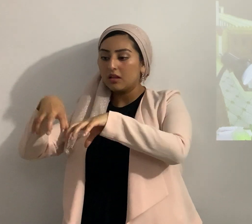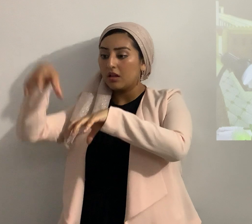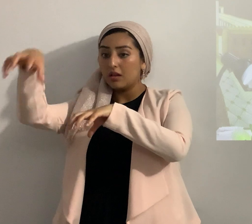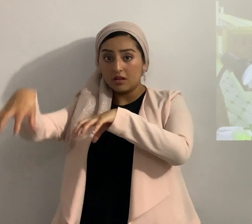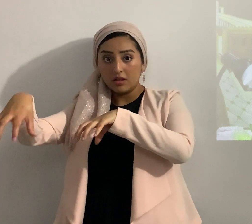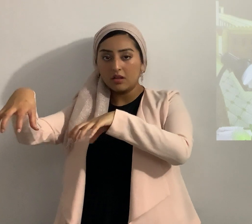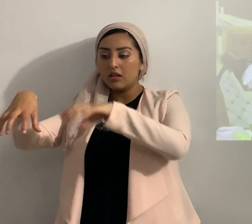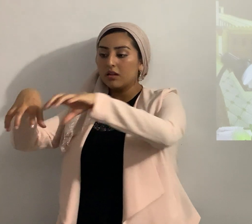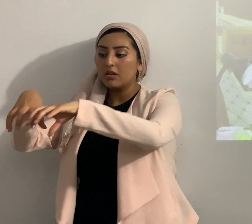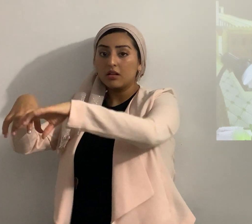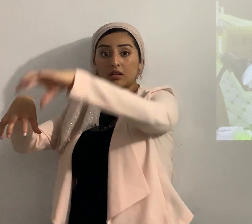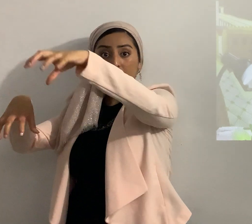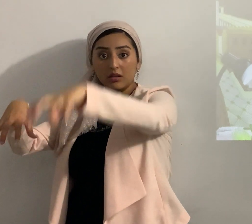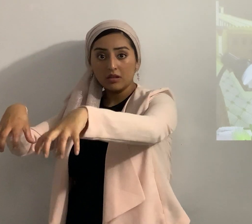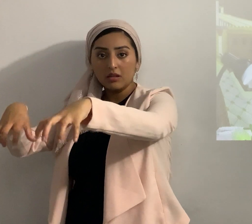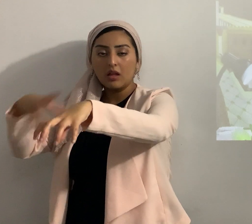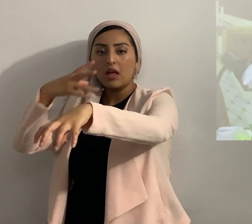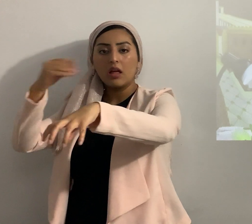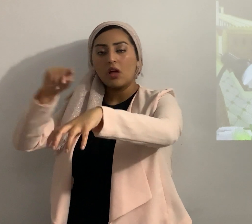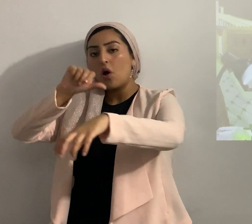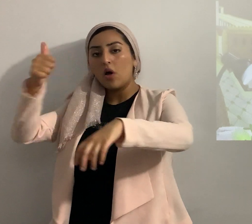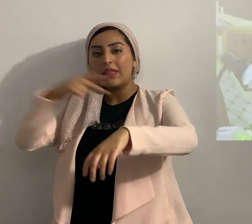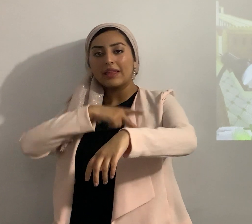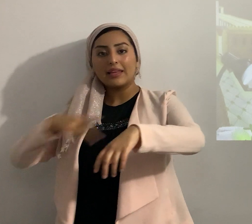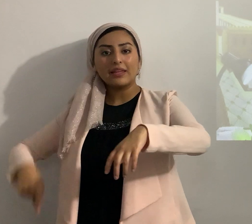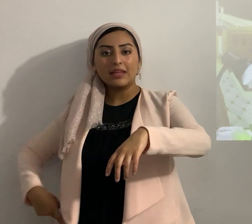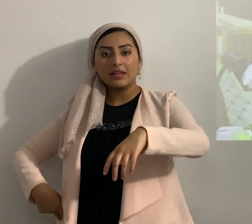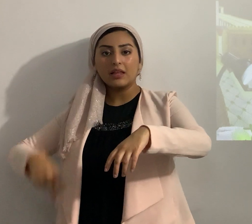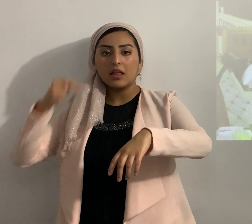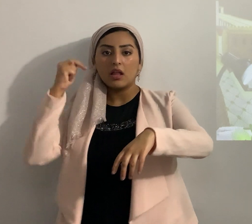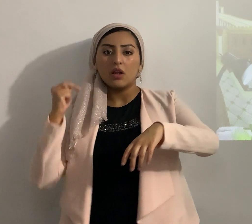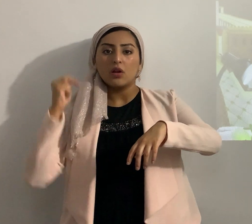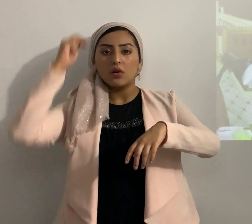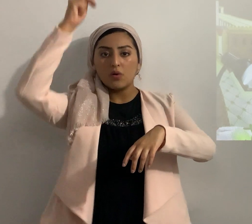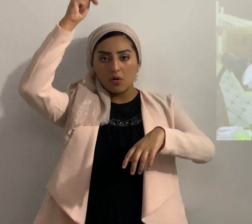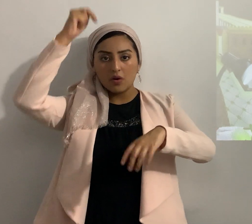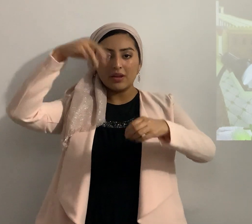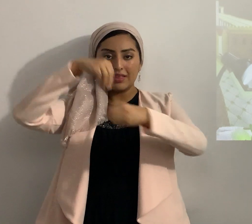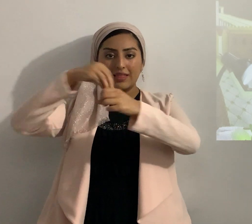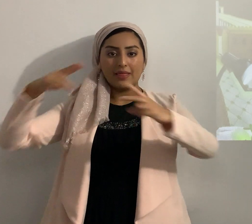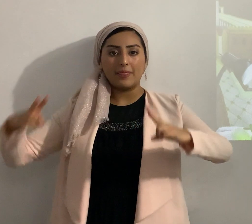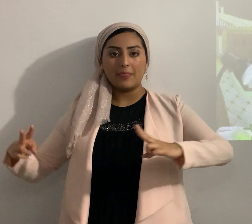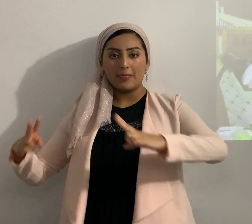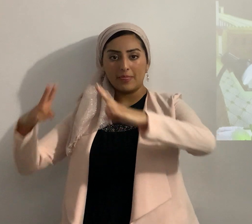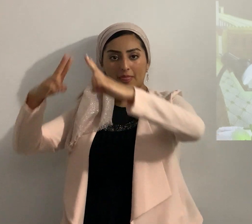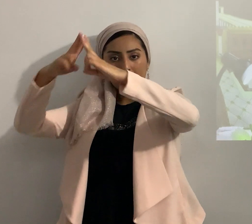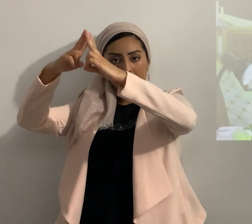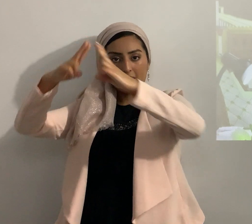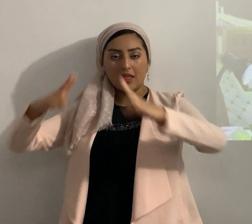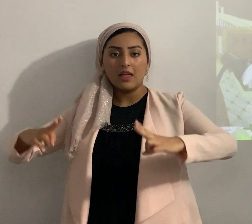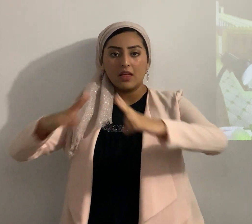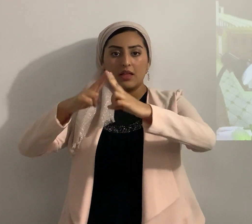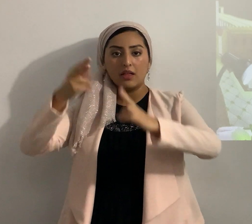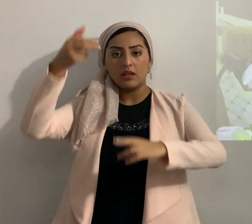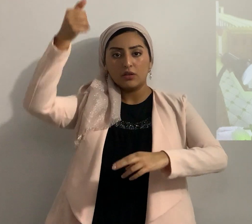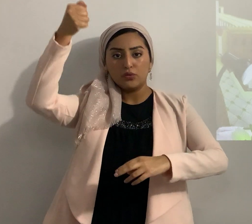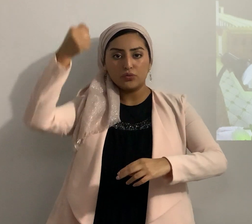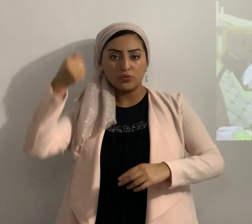Aqsaf y a los reyes que estaban en la región del norte en las montañas y en el Arabá al sur del de Sineret ahí